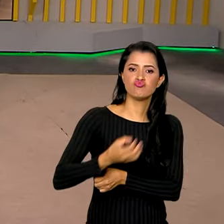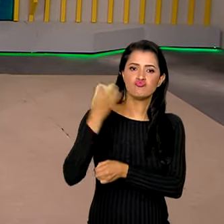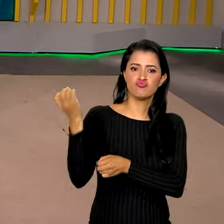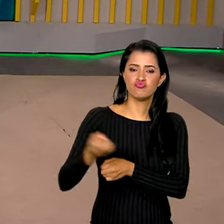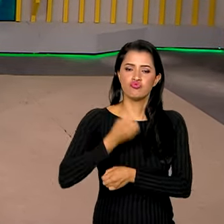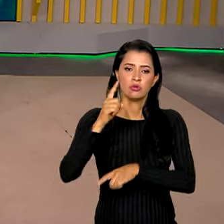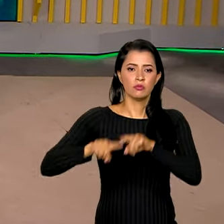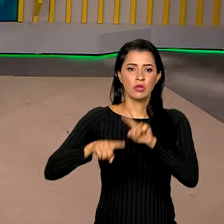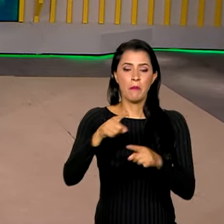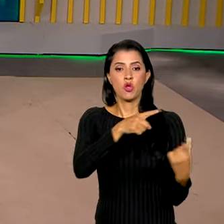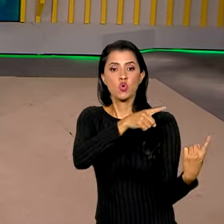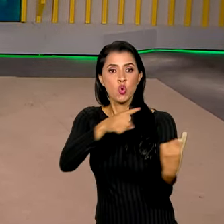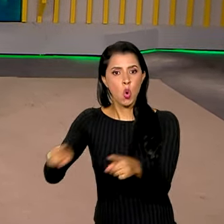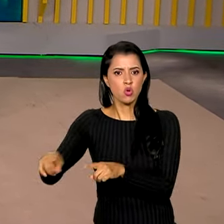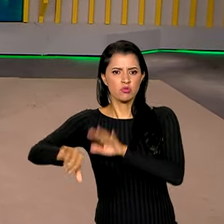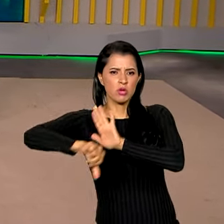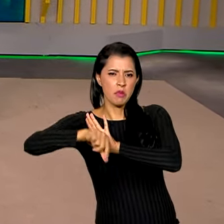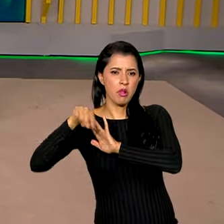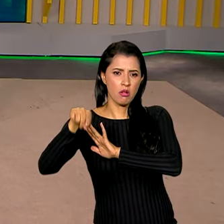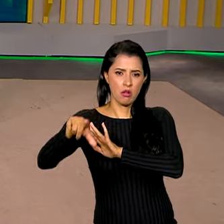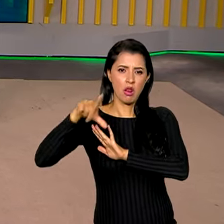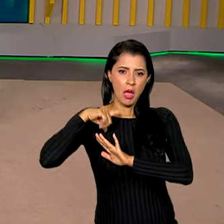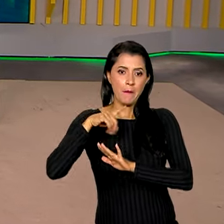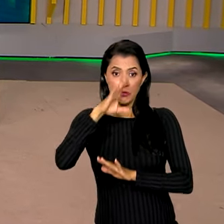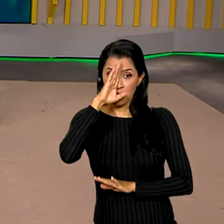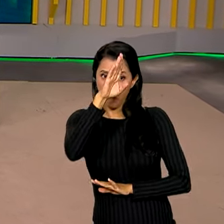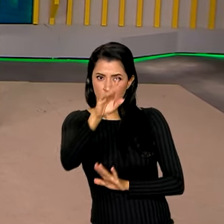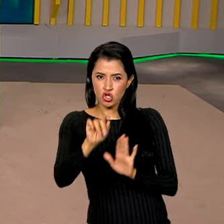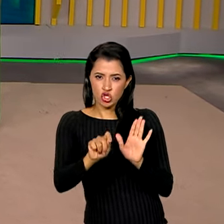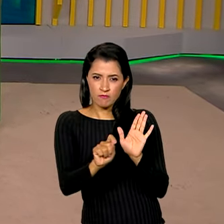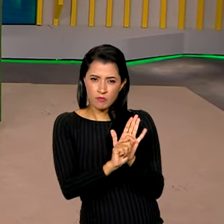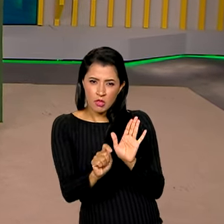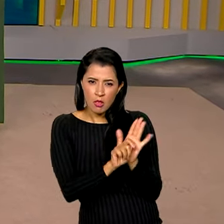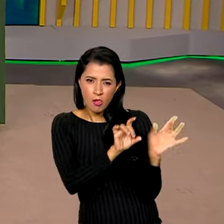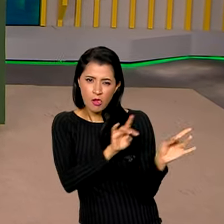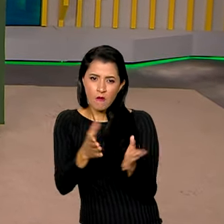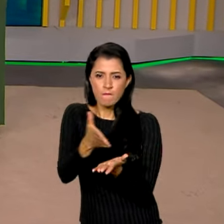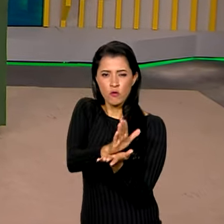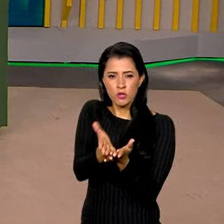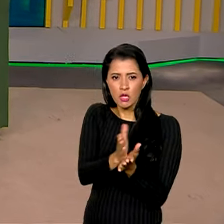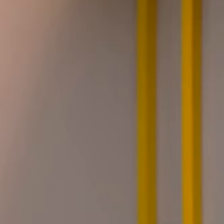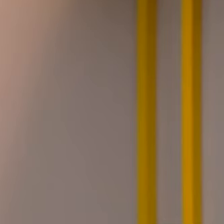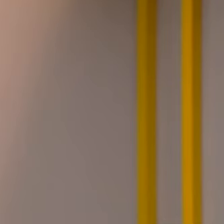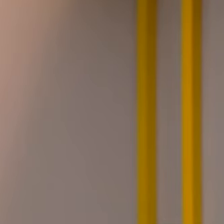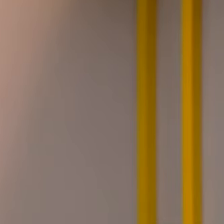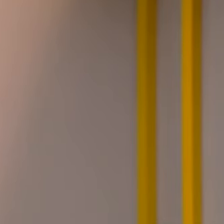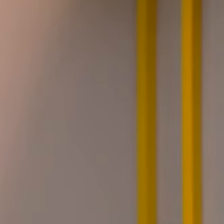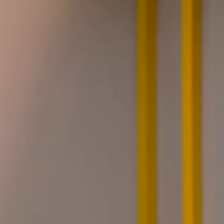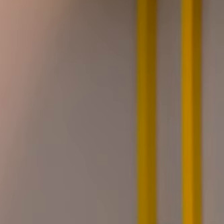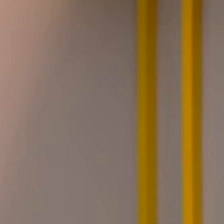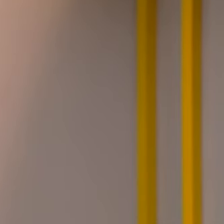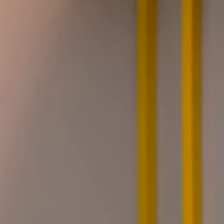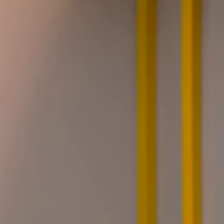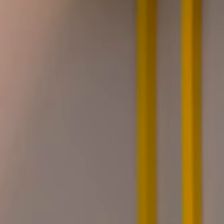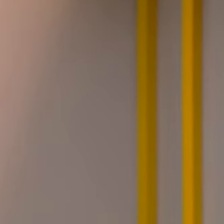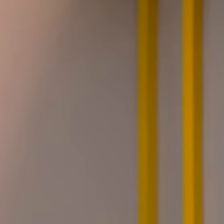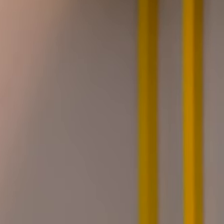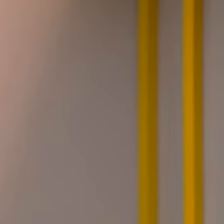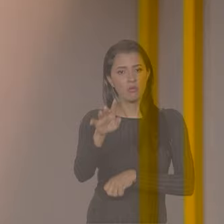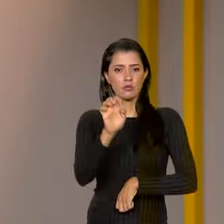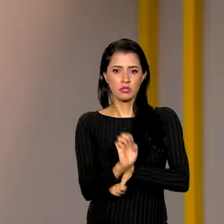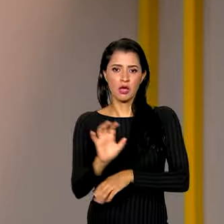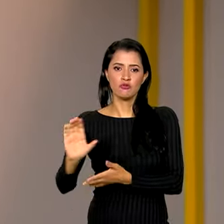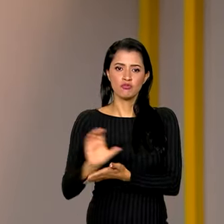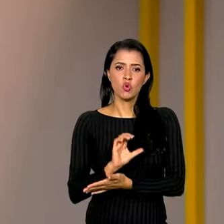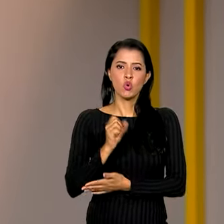para o combate à criminalidade, principalmente o narcotráfico nas fronteiras com a Bolívia. Ao todo, o Estado recebeu